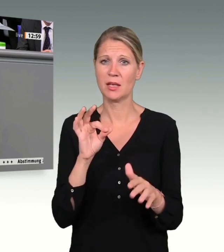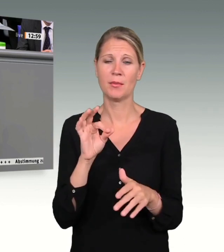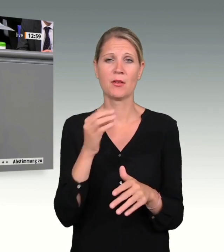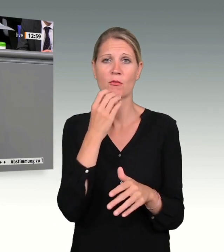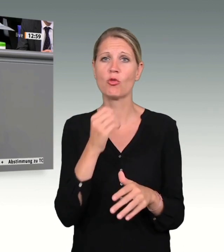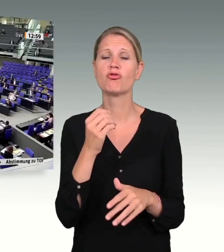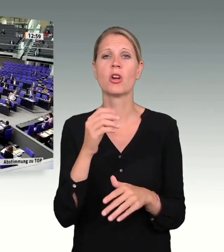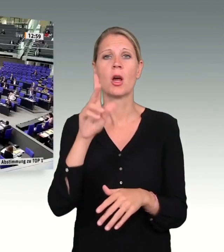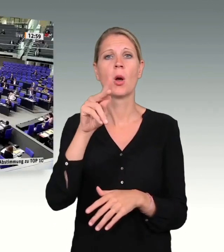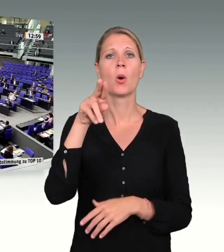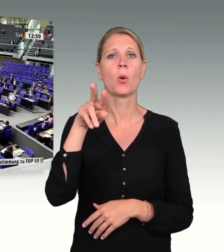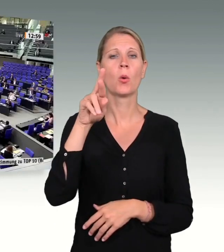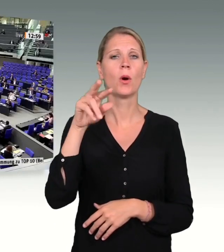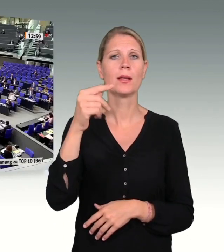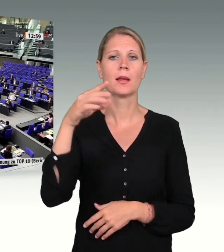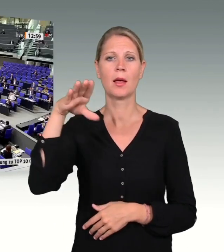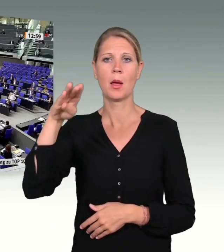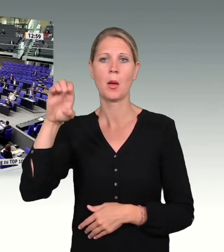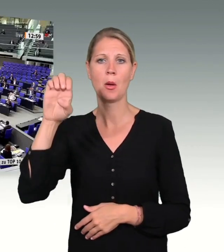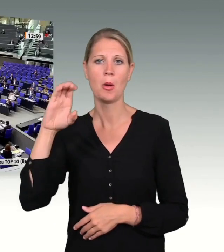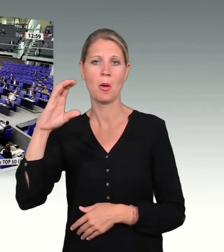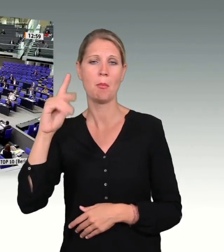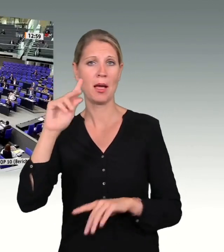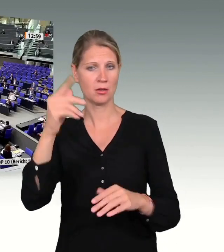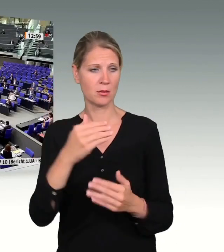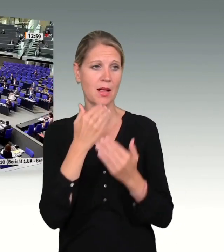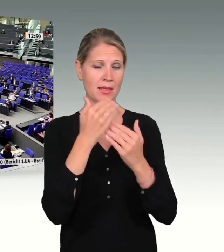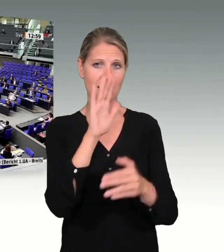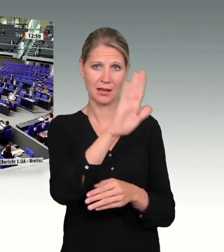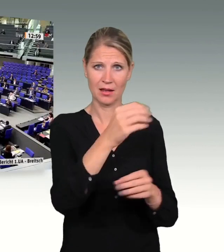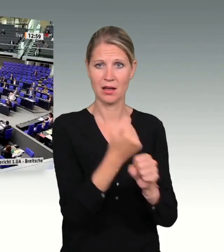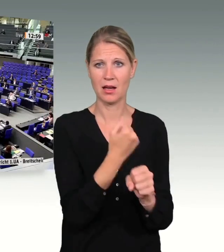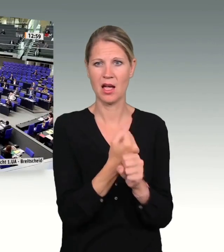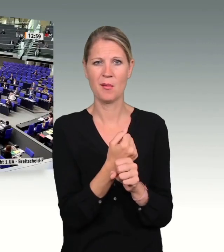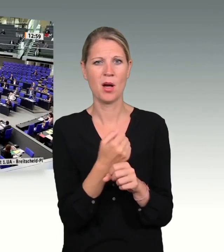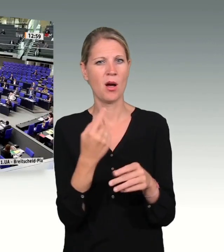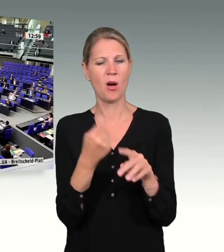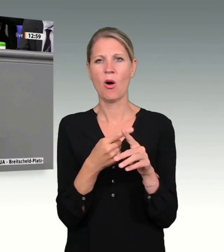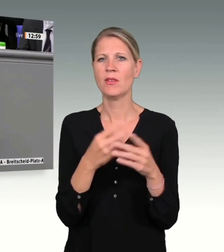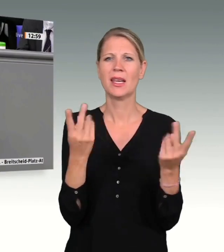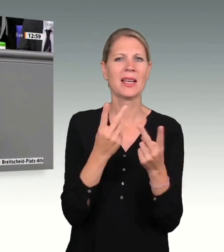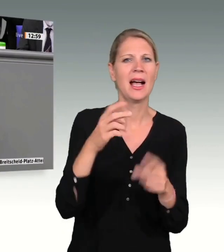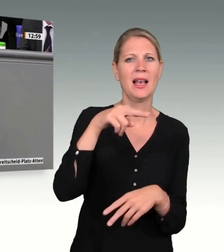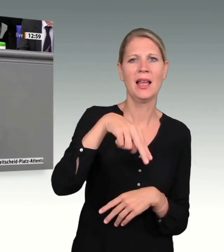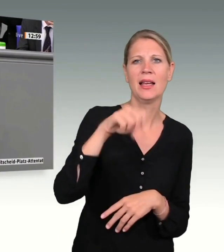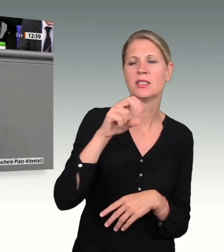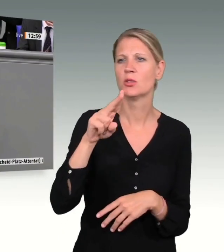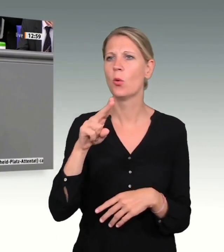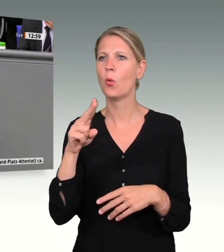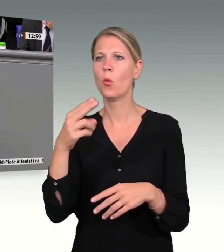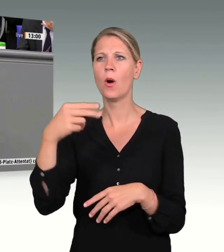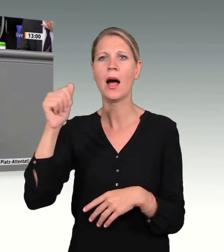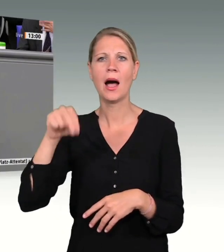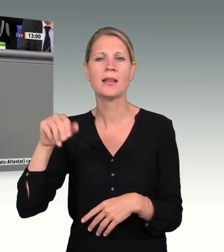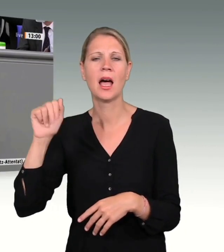häufig, ob beim NSU, Hanau, Halle, Germanwings-Absturz oder Breitscheidplatz,